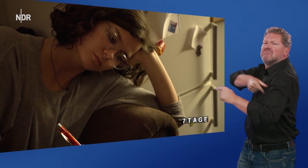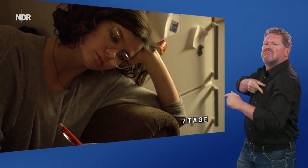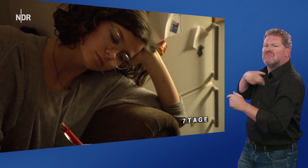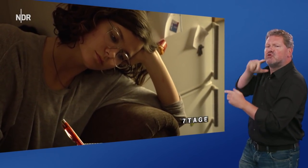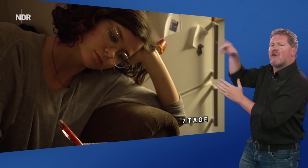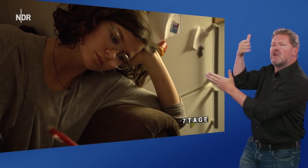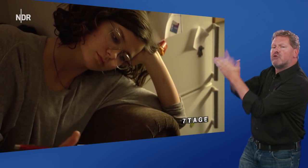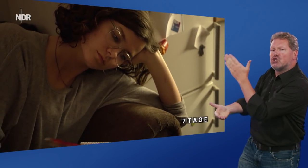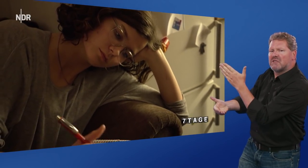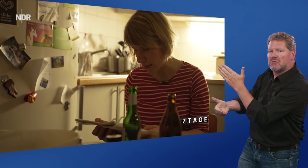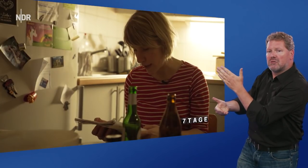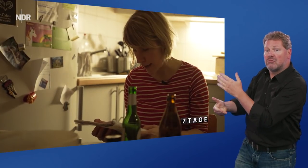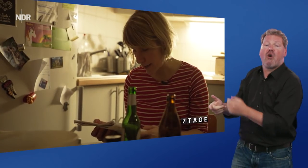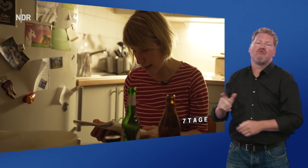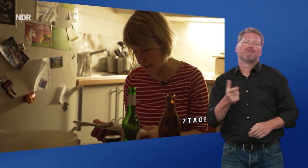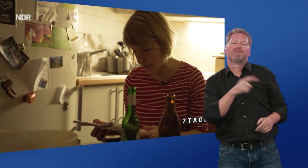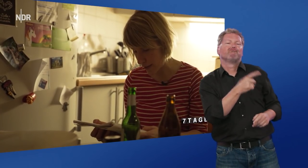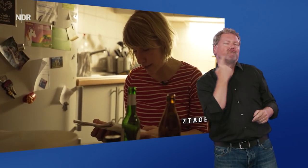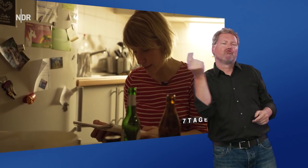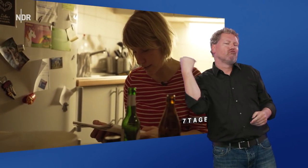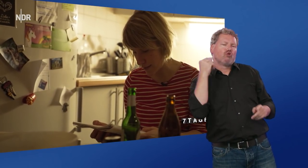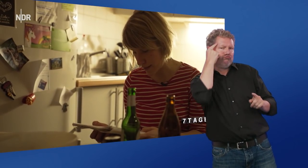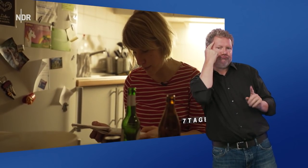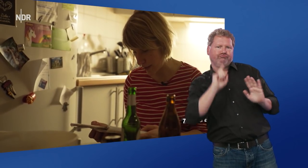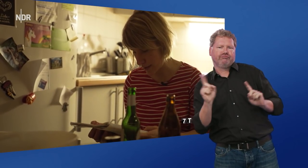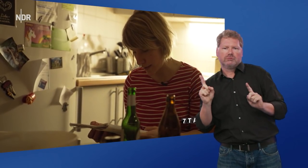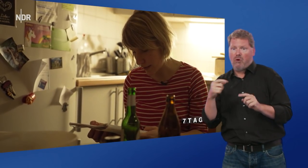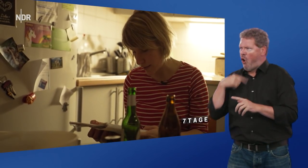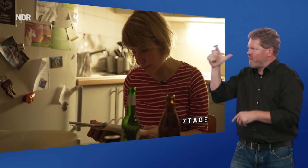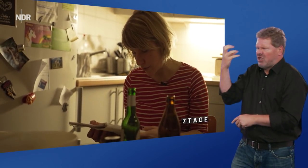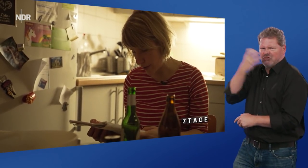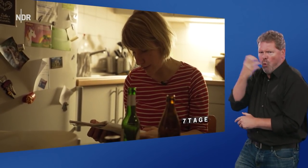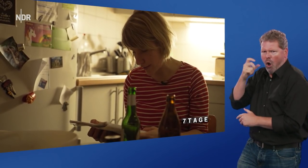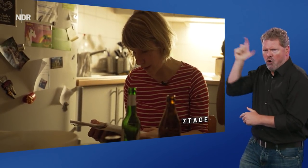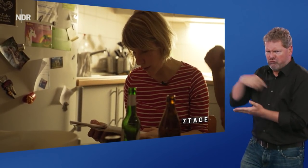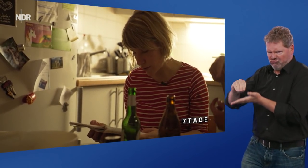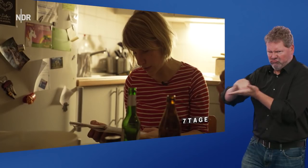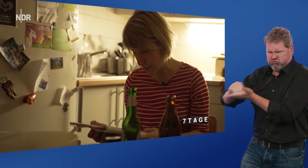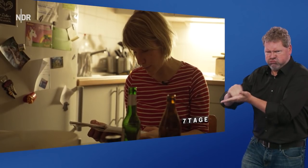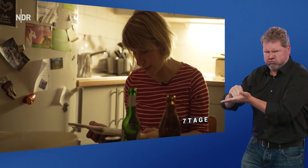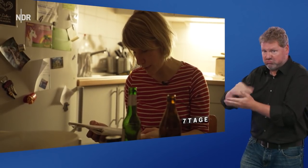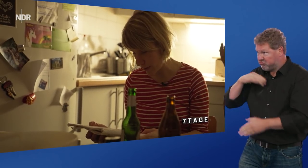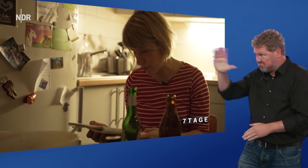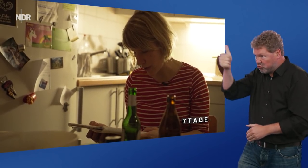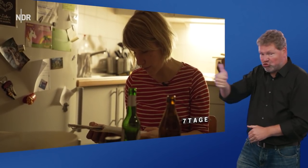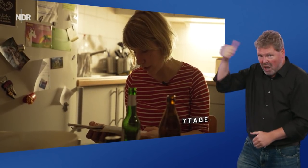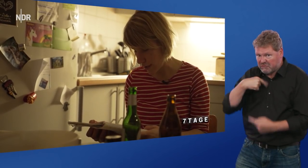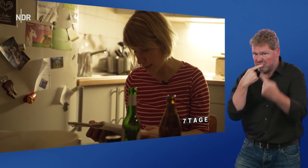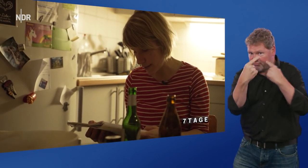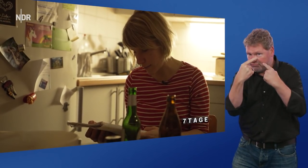damit ich mich beschweren kann. Er hat gelacht und gesagt, nee, den sagt er mir nicht. Dann wurde ich richtig sauer und schrieb, ich spreche mit ihrem Chef, knallte ihm